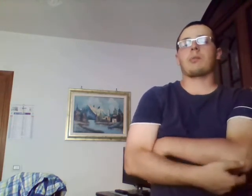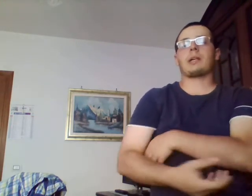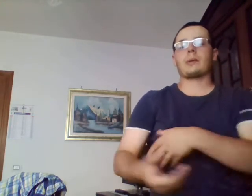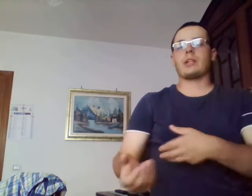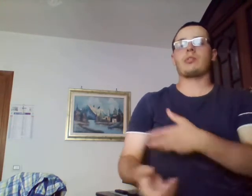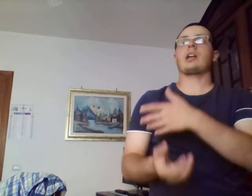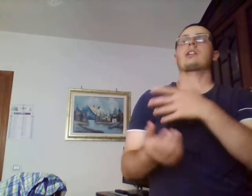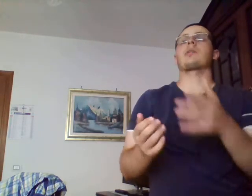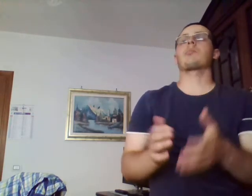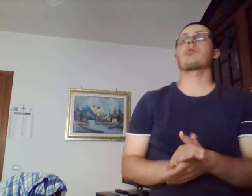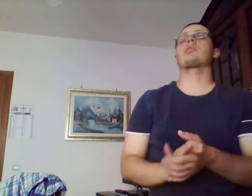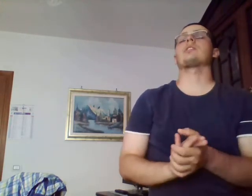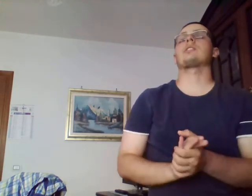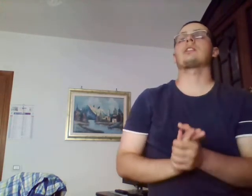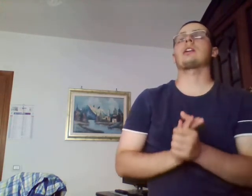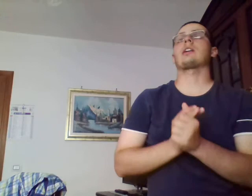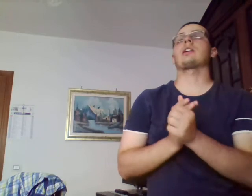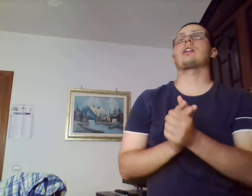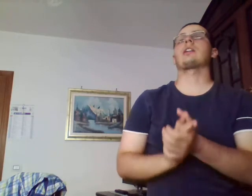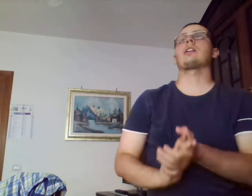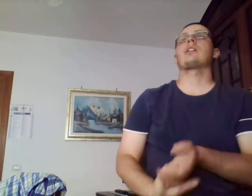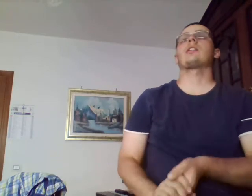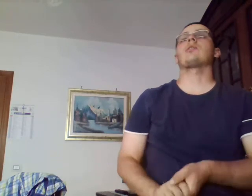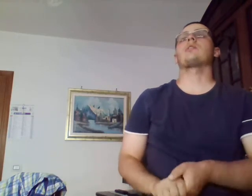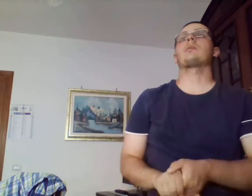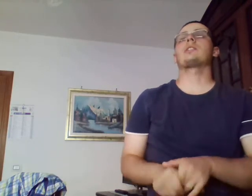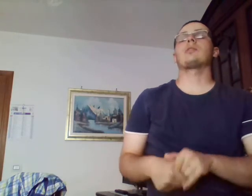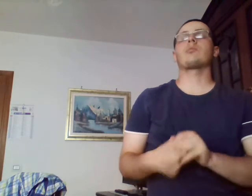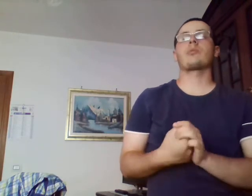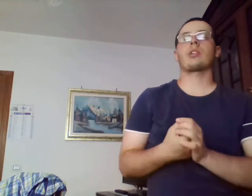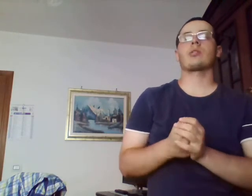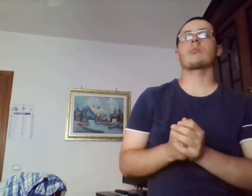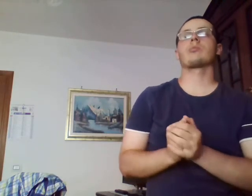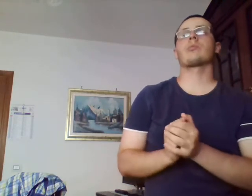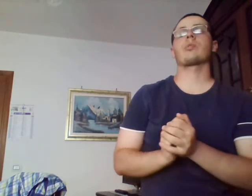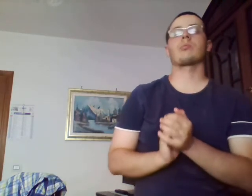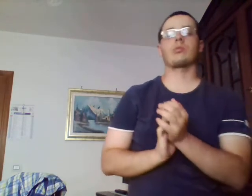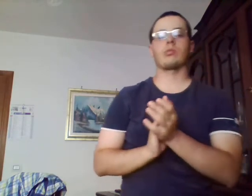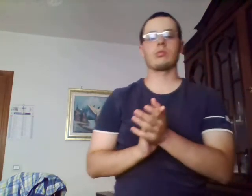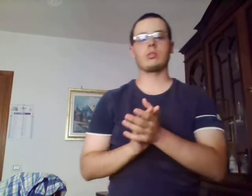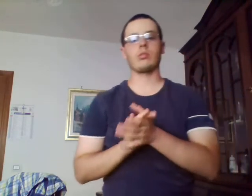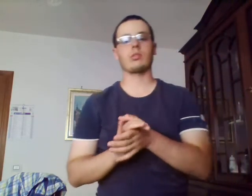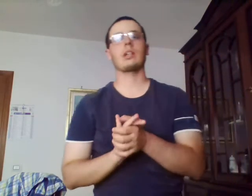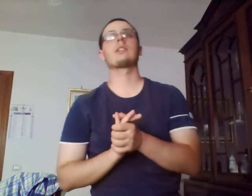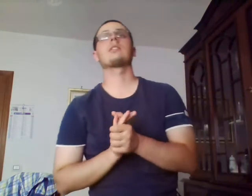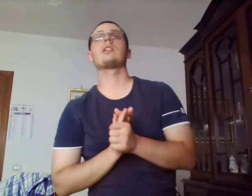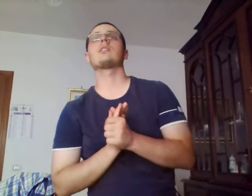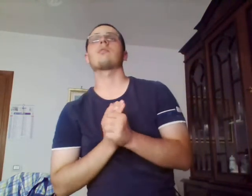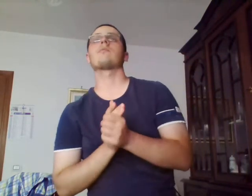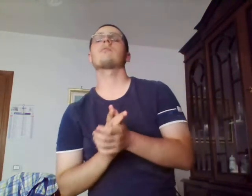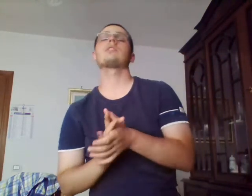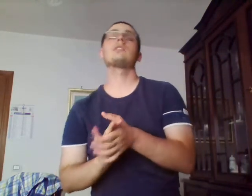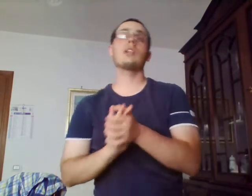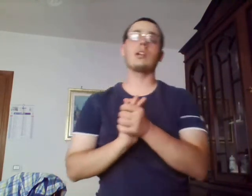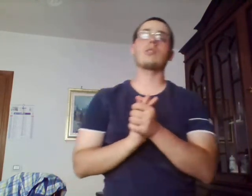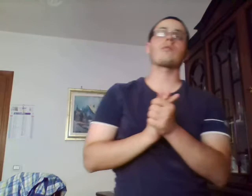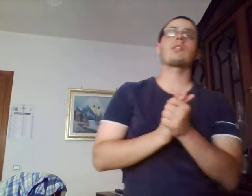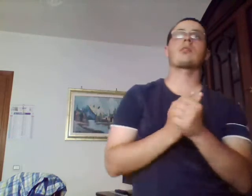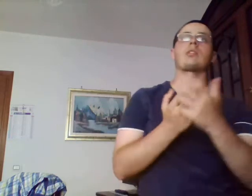passeggiata poi che ovviamente ad un certo punto siamo dovuti tornare indietro, visto che